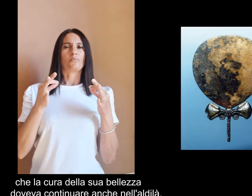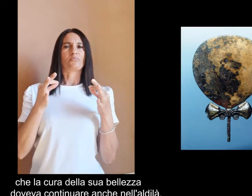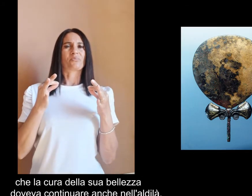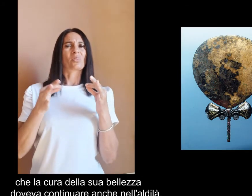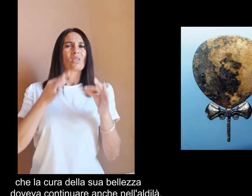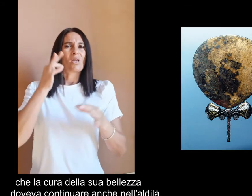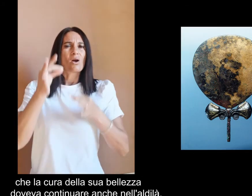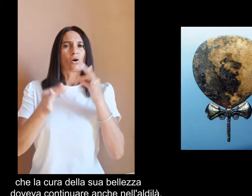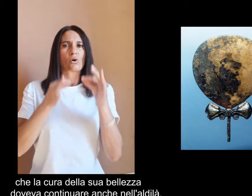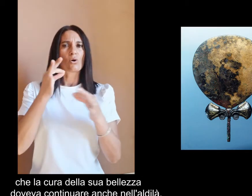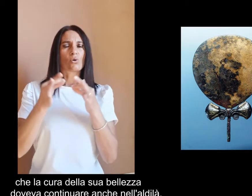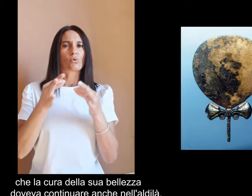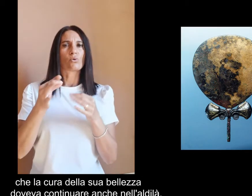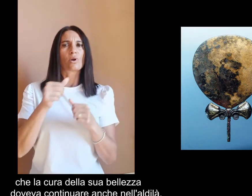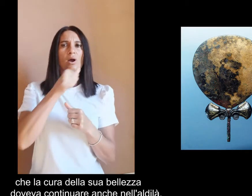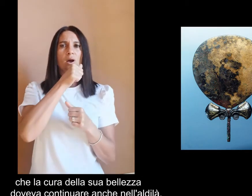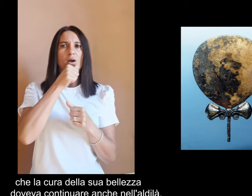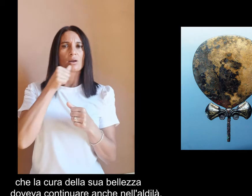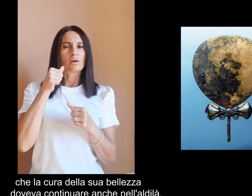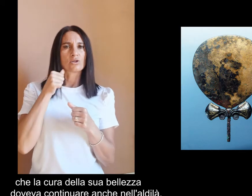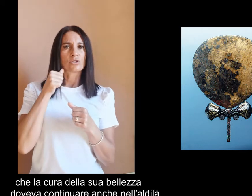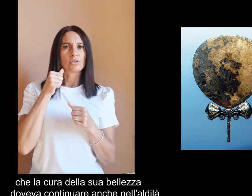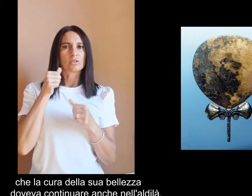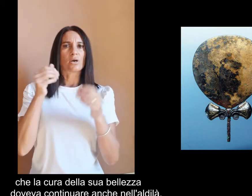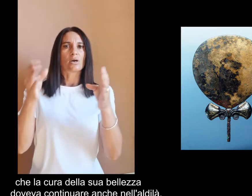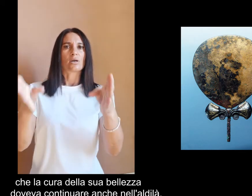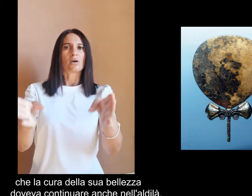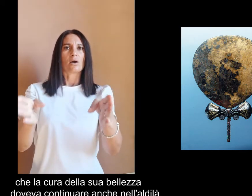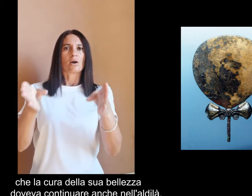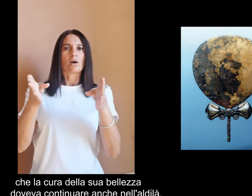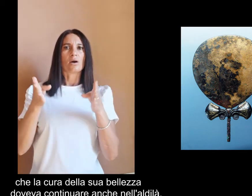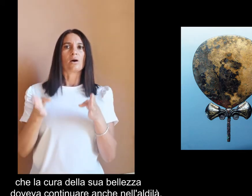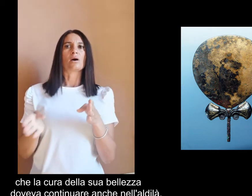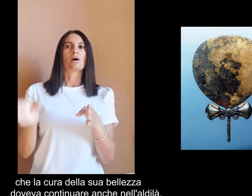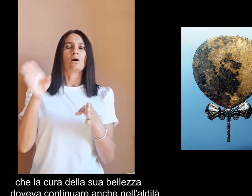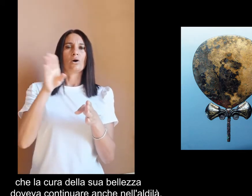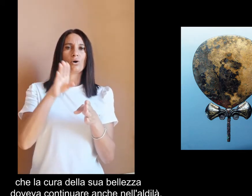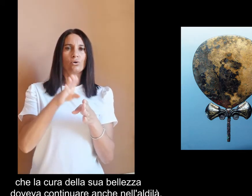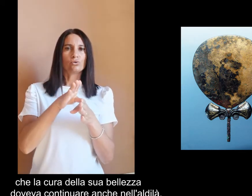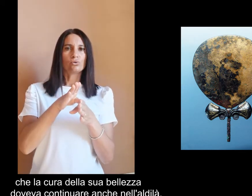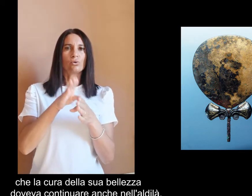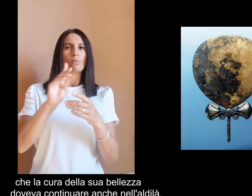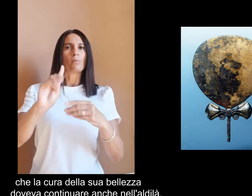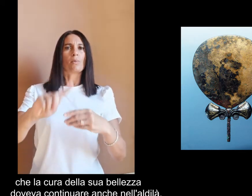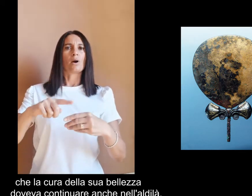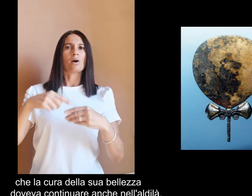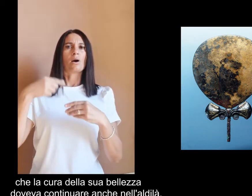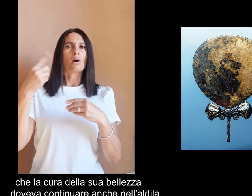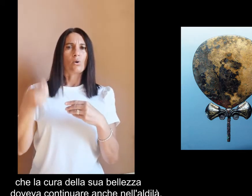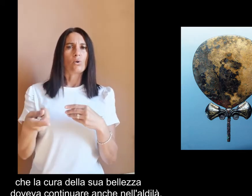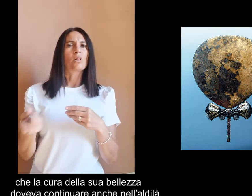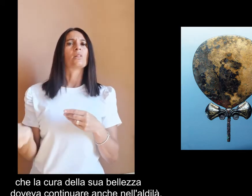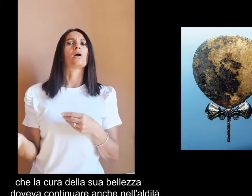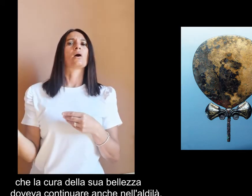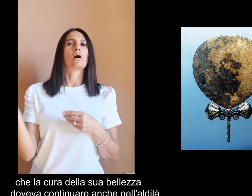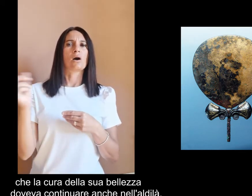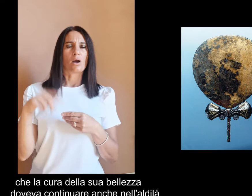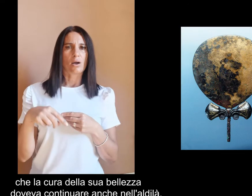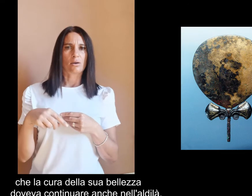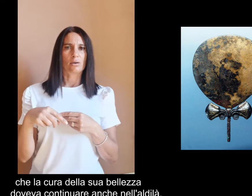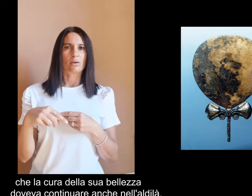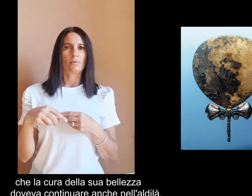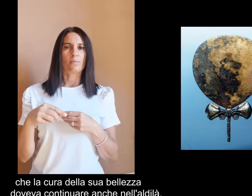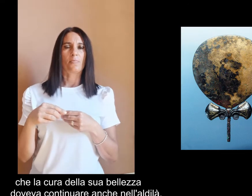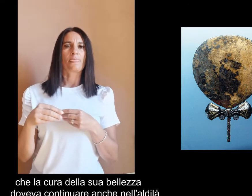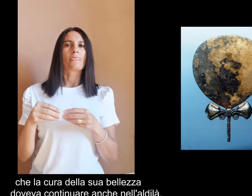la cura della sua bellezza doveva continuare anche nell'aldilà